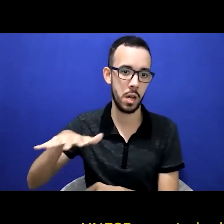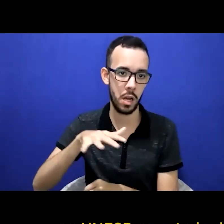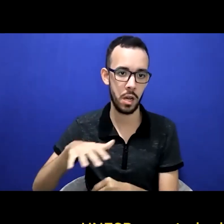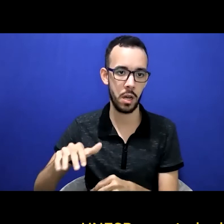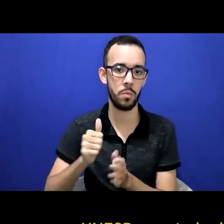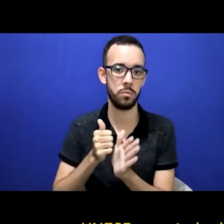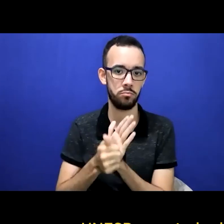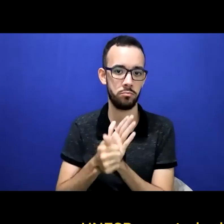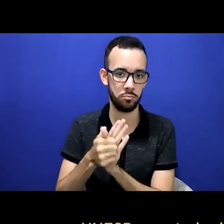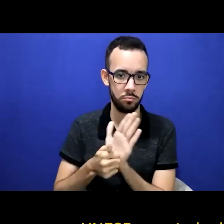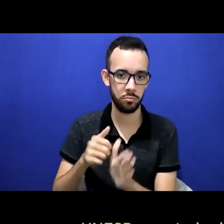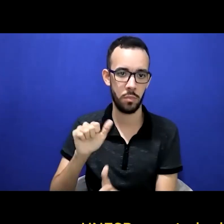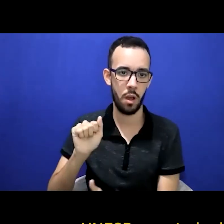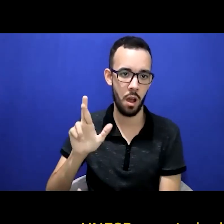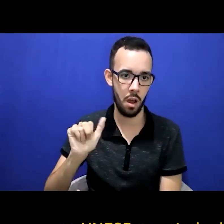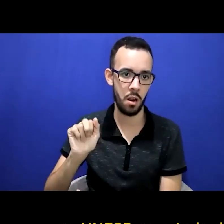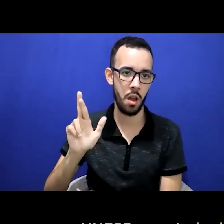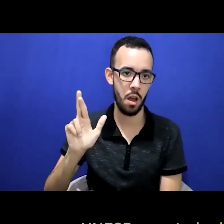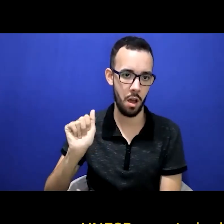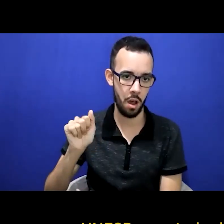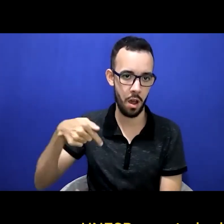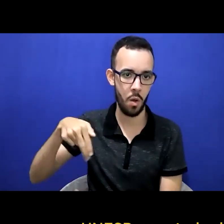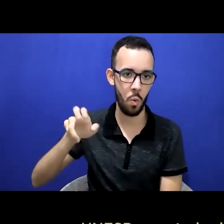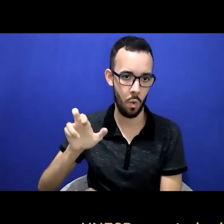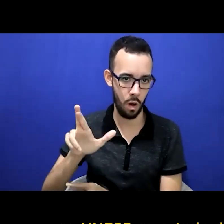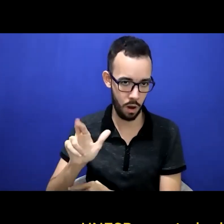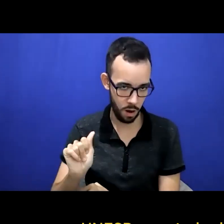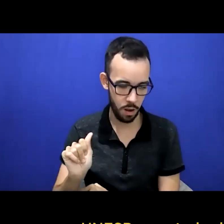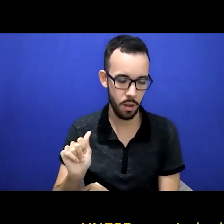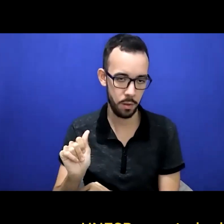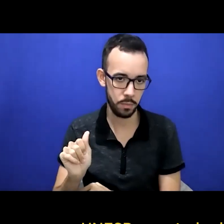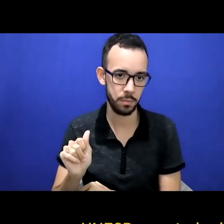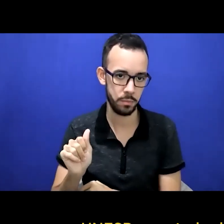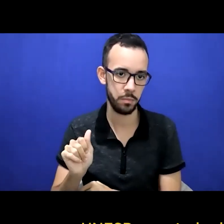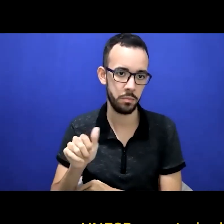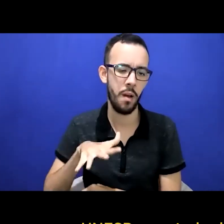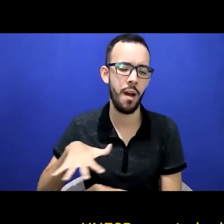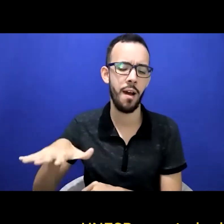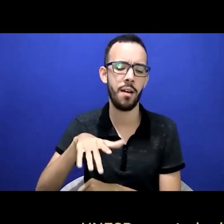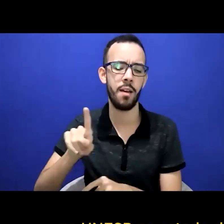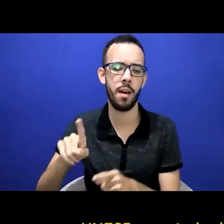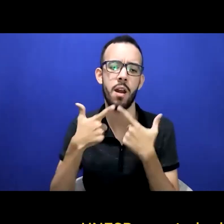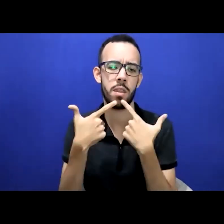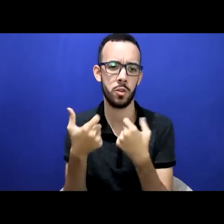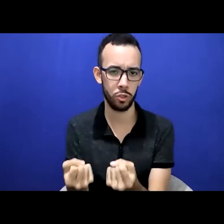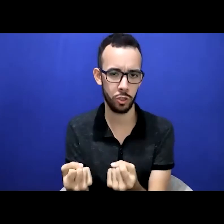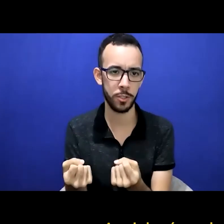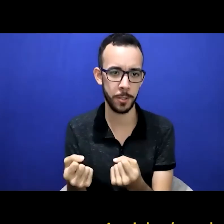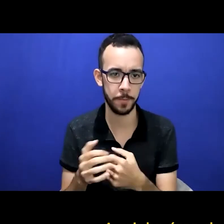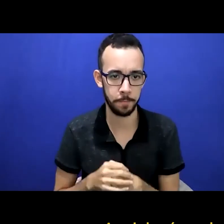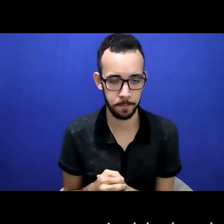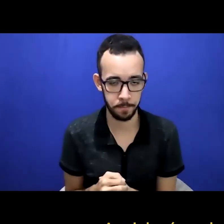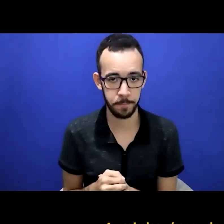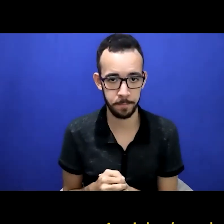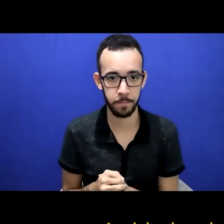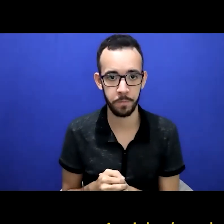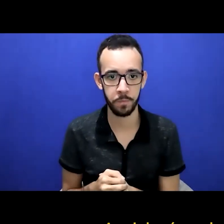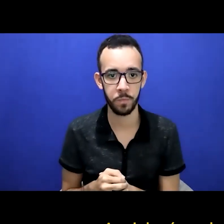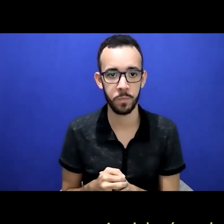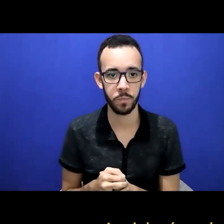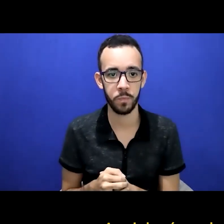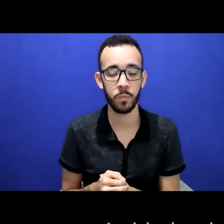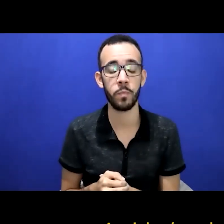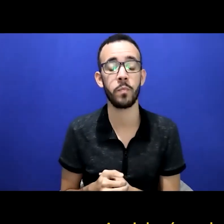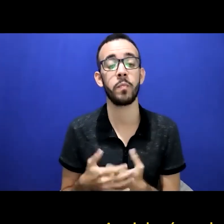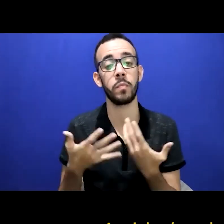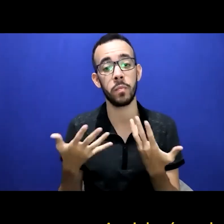na Unesp, no estado de São Paulo, em Araraquara. A minha área de